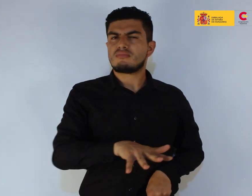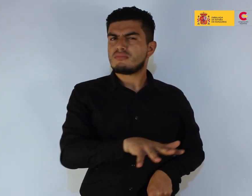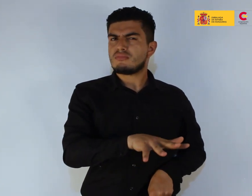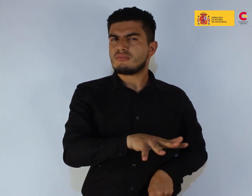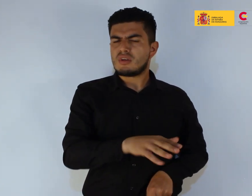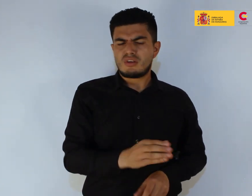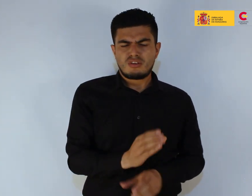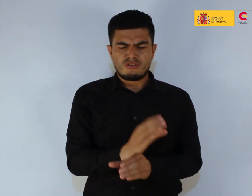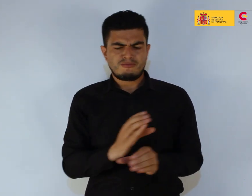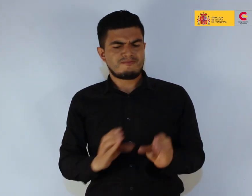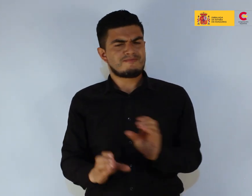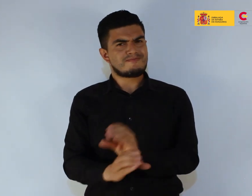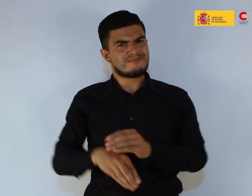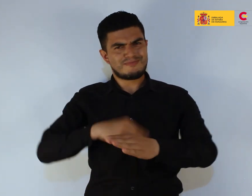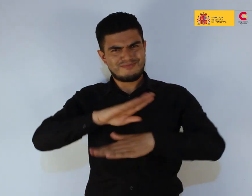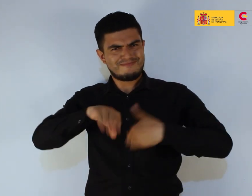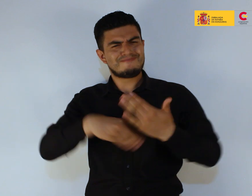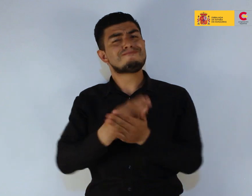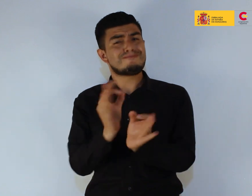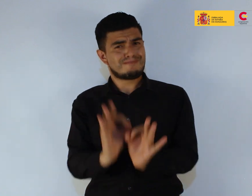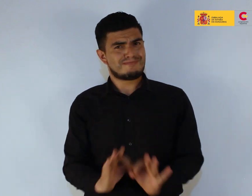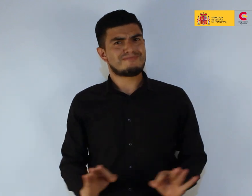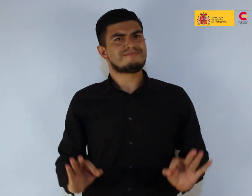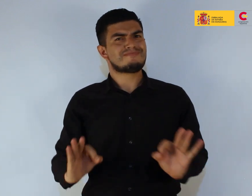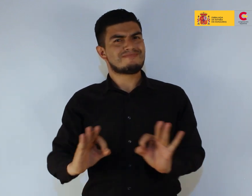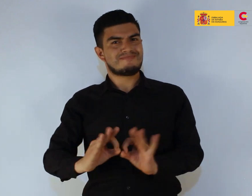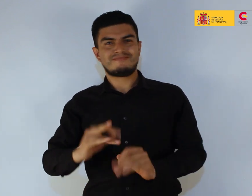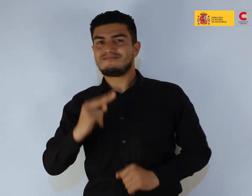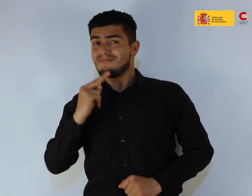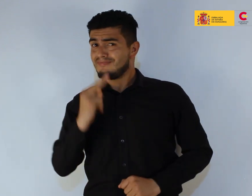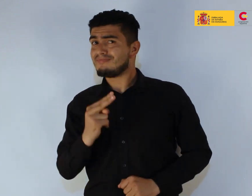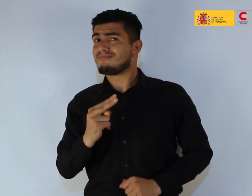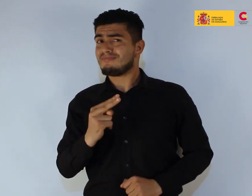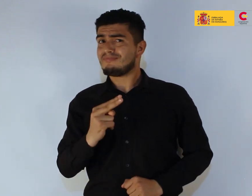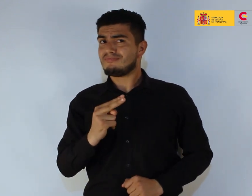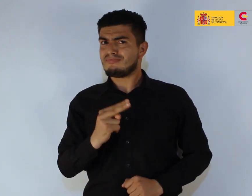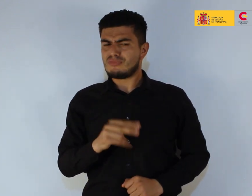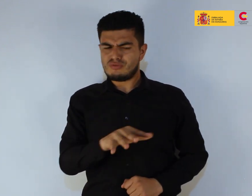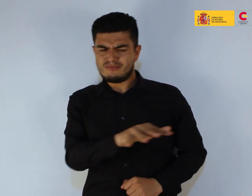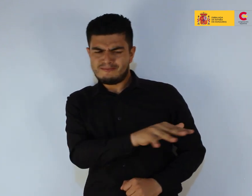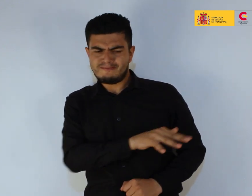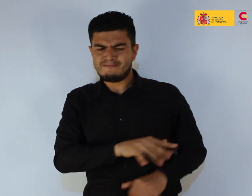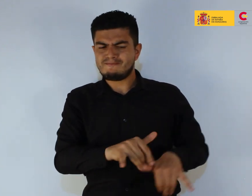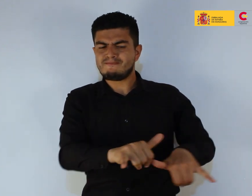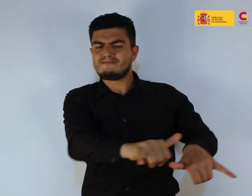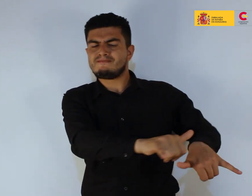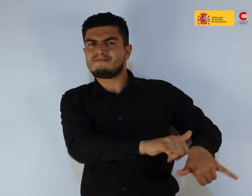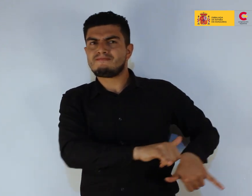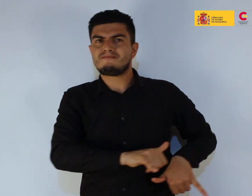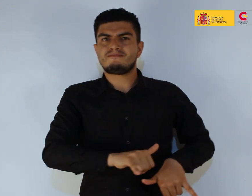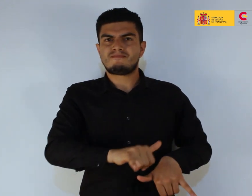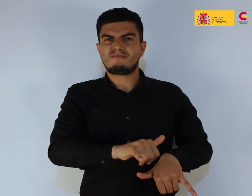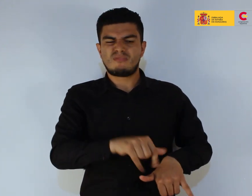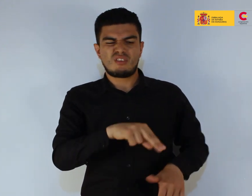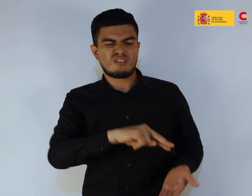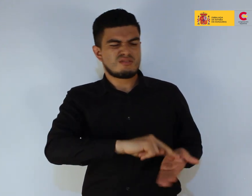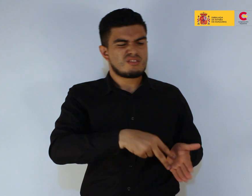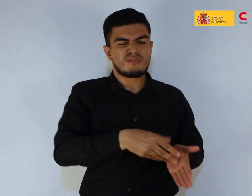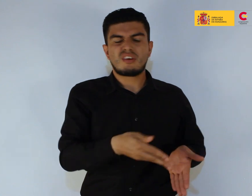es igualmente valiosa como registro. No hay escalas de valor, todo forma parte de una crónica de pérdida. Para